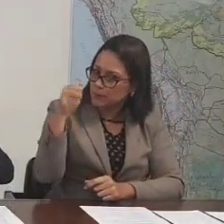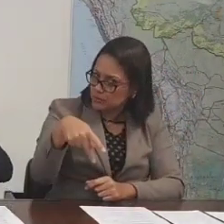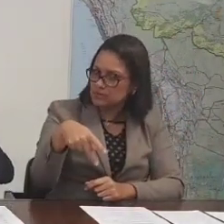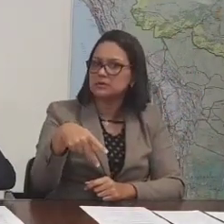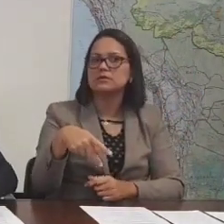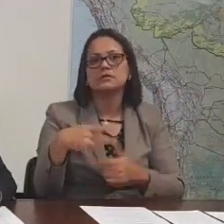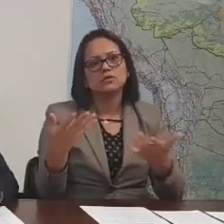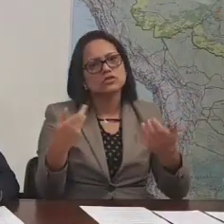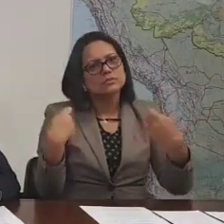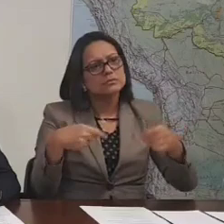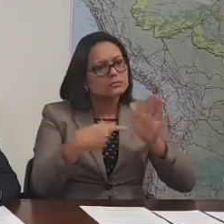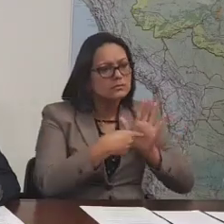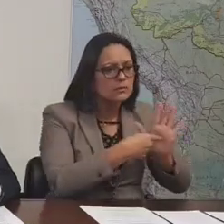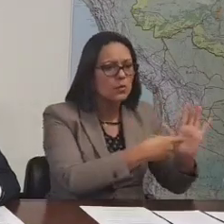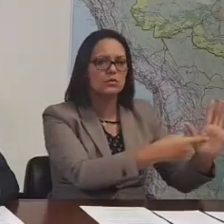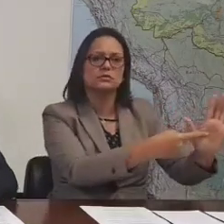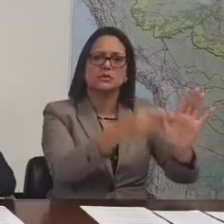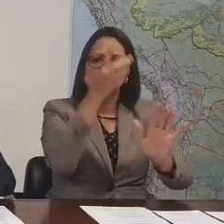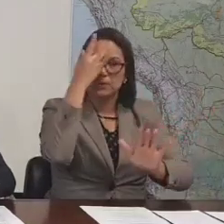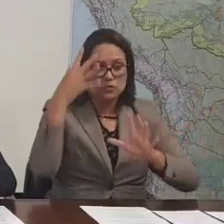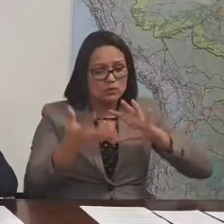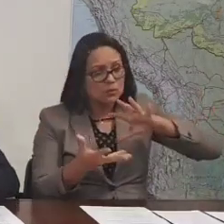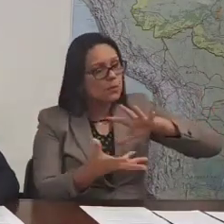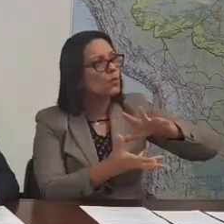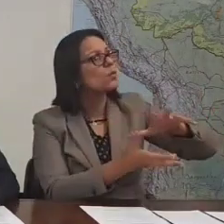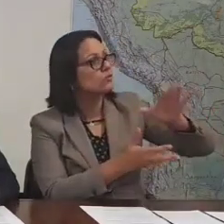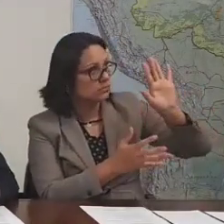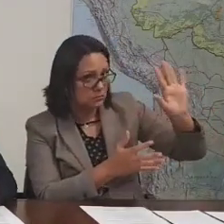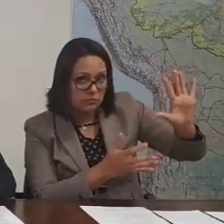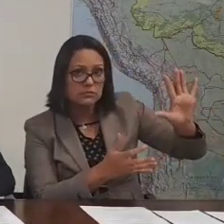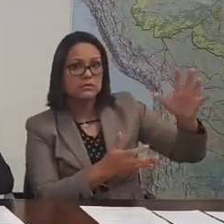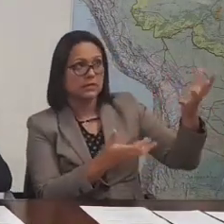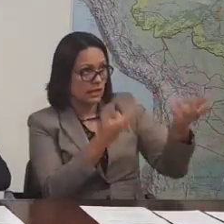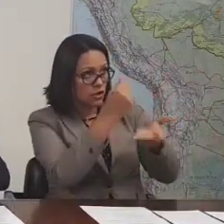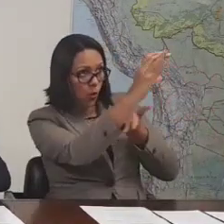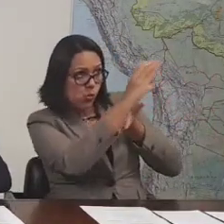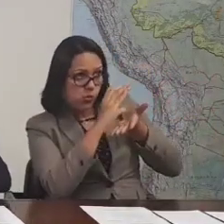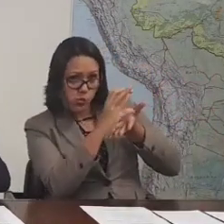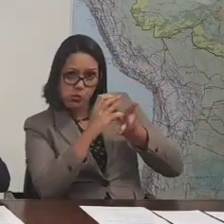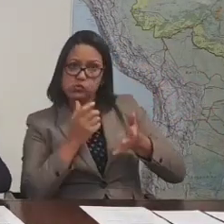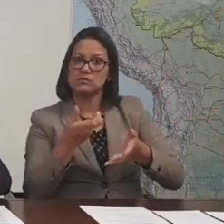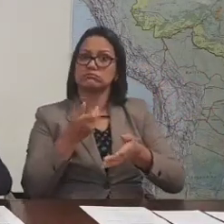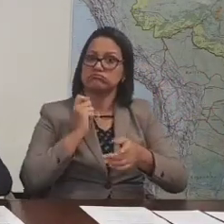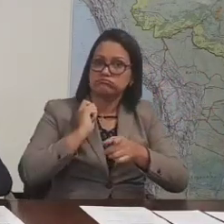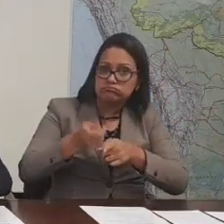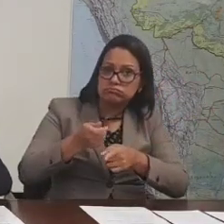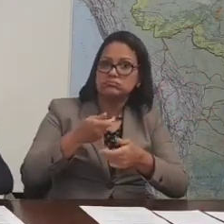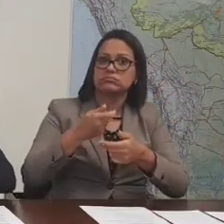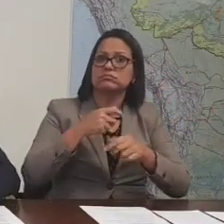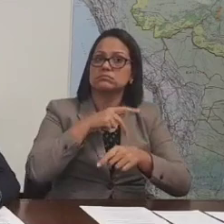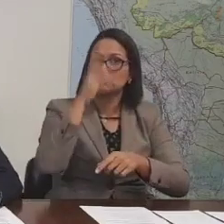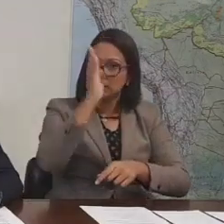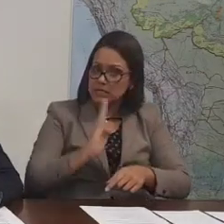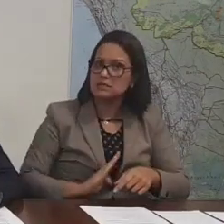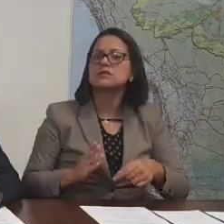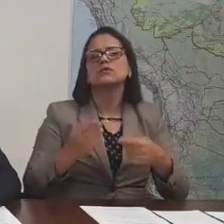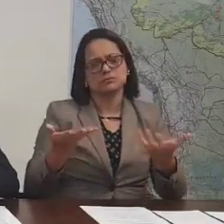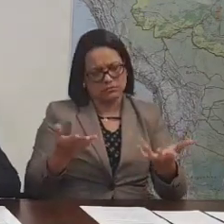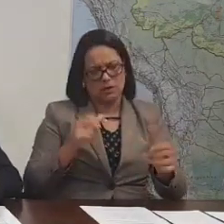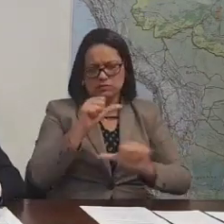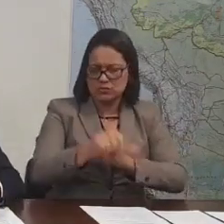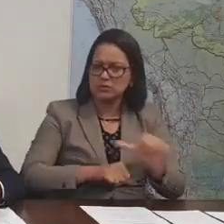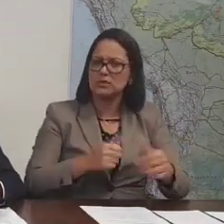nós estamos preocupados e sim, fazendo a nossa parte porque o Brasil gasta muito mais do que arrecada.